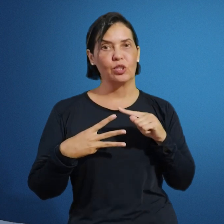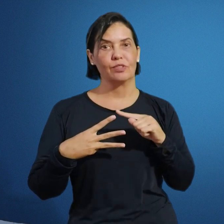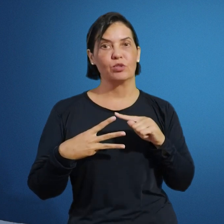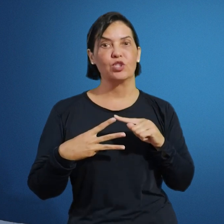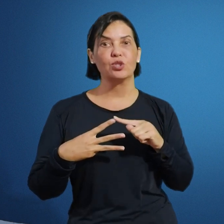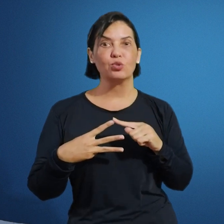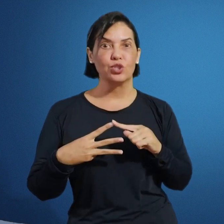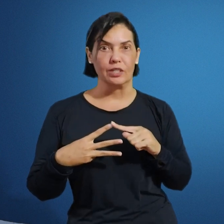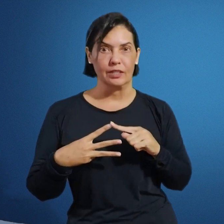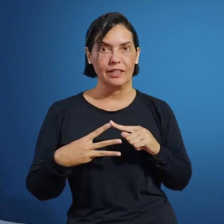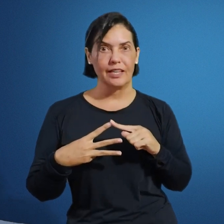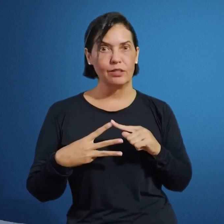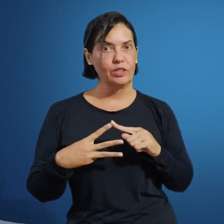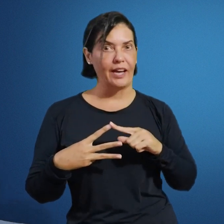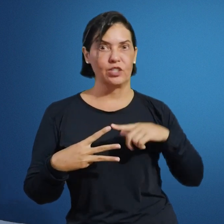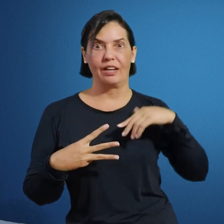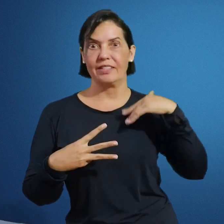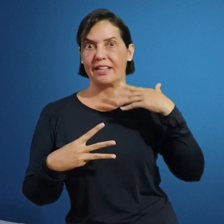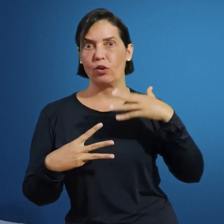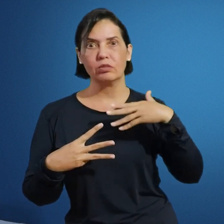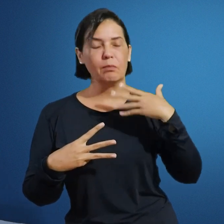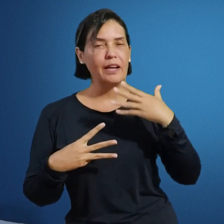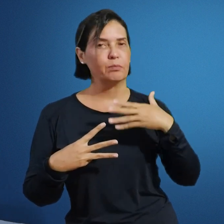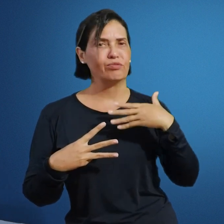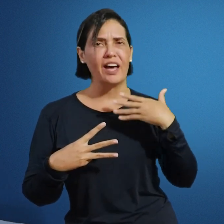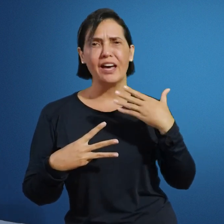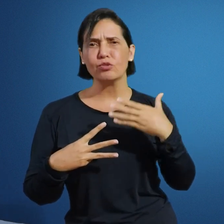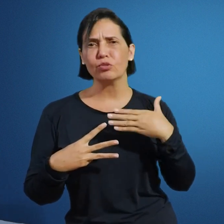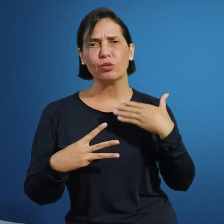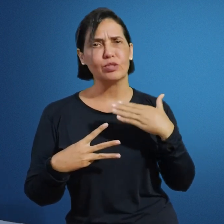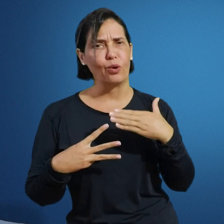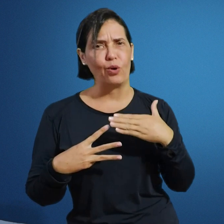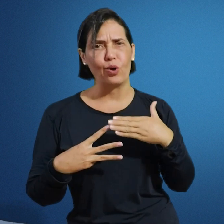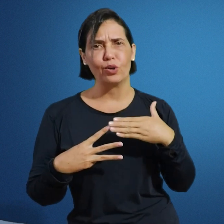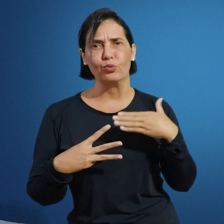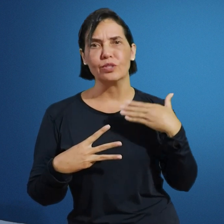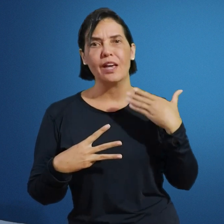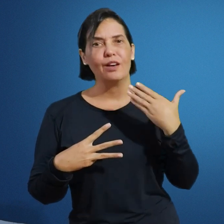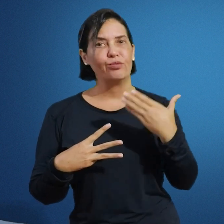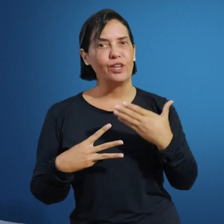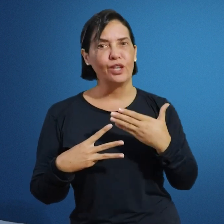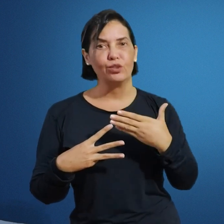nós vamos discutir nessa unidade que ela vai estar contemplada por vários conteúdos teóricos, vídeos,